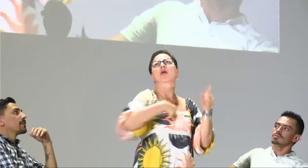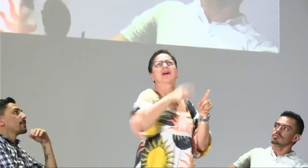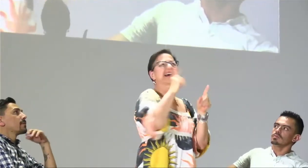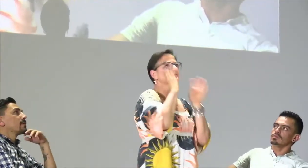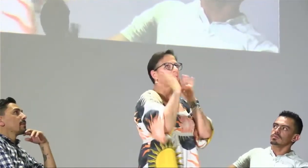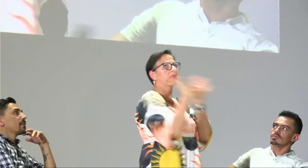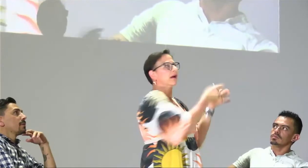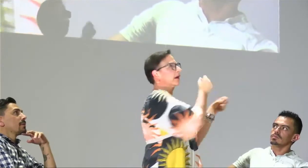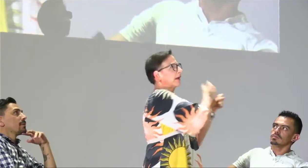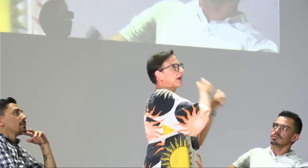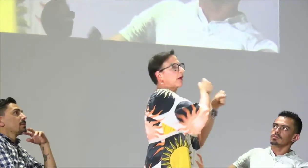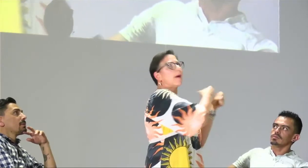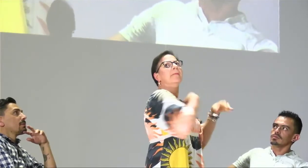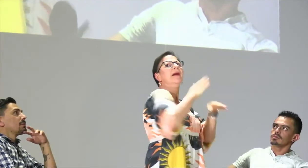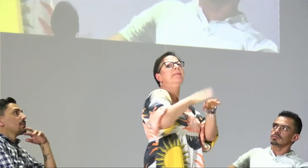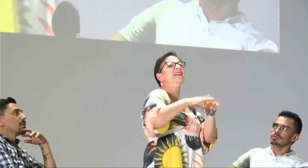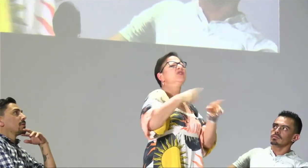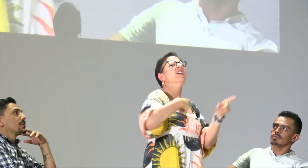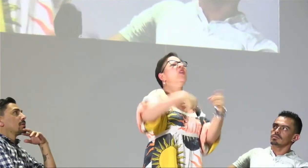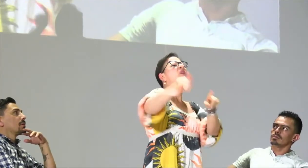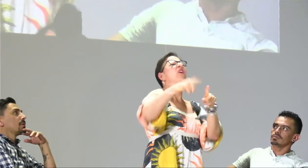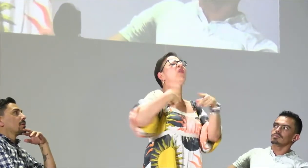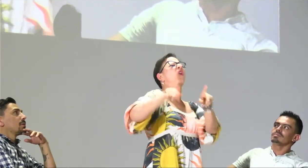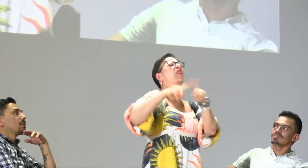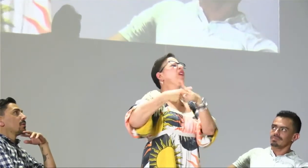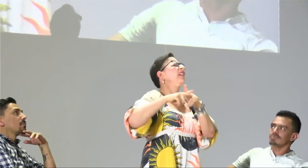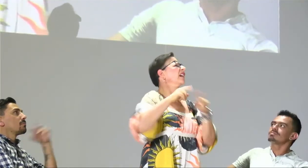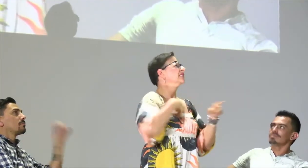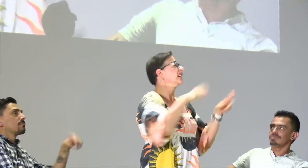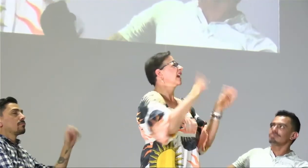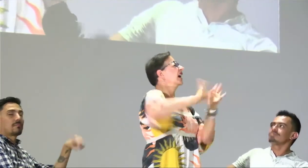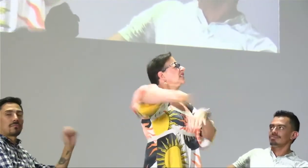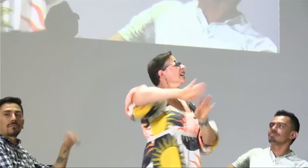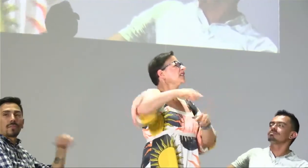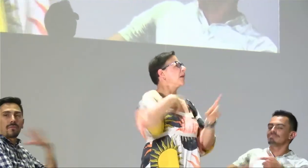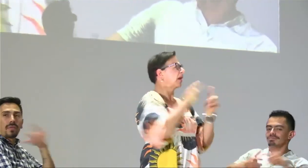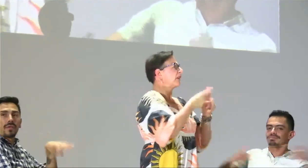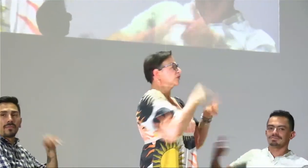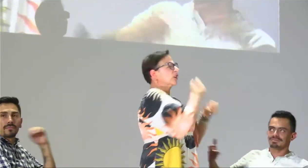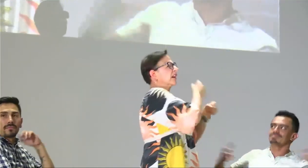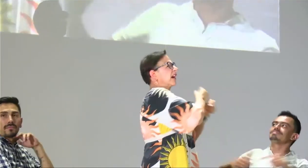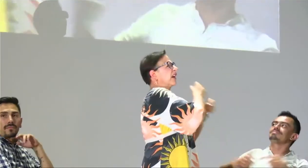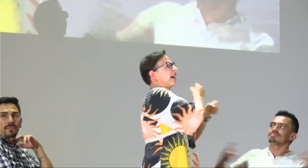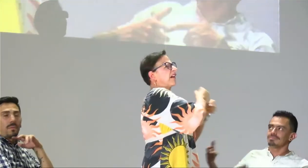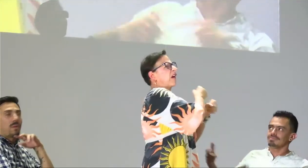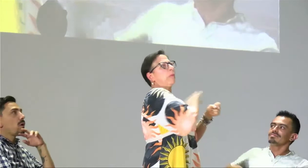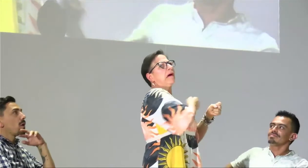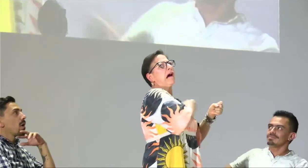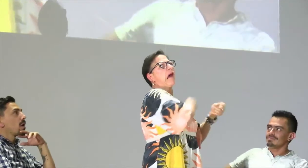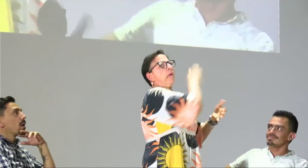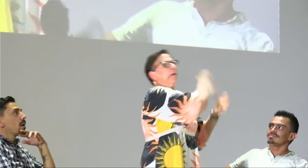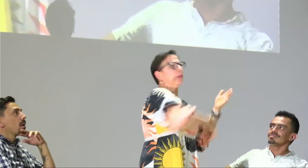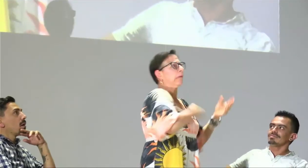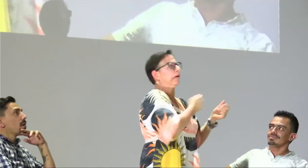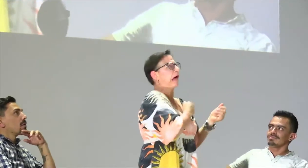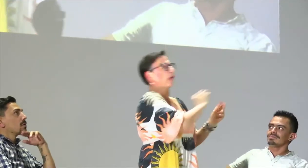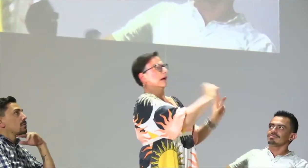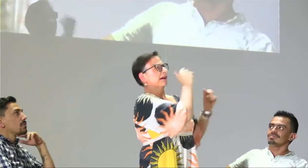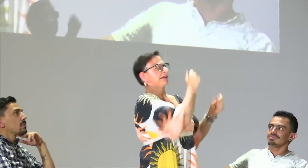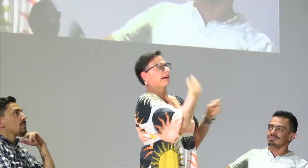convocatoria a padres de familia cierto pero que ellos no nieguen su participación por excusas como no